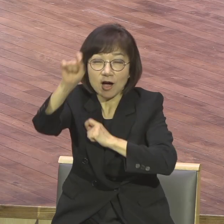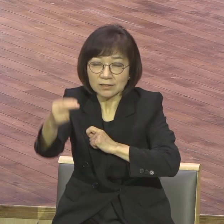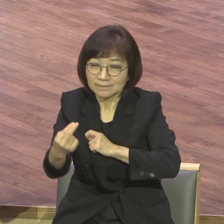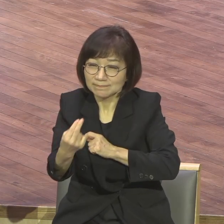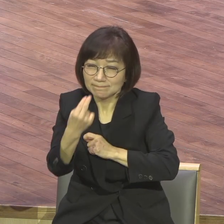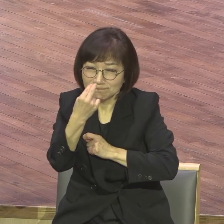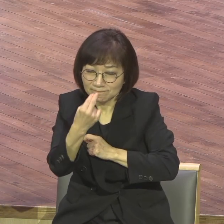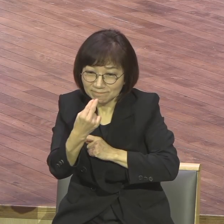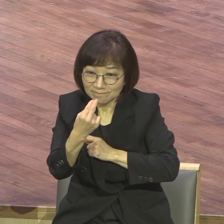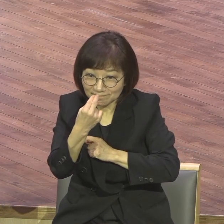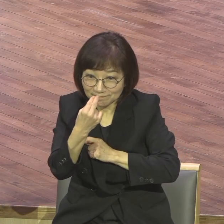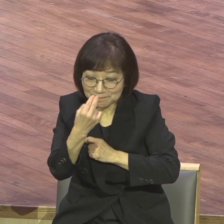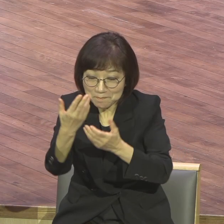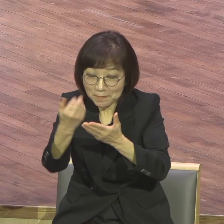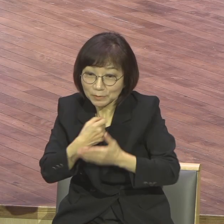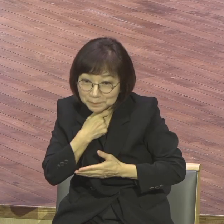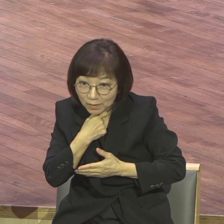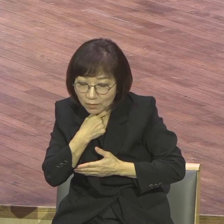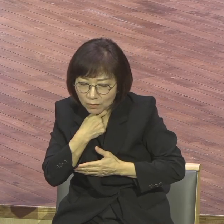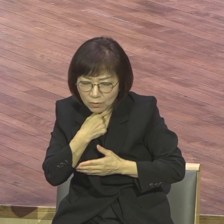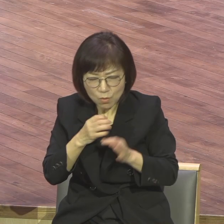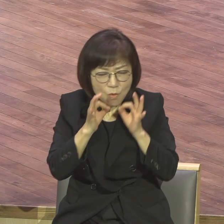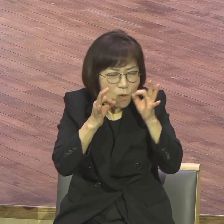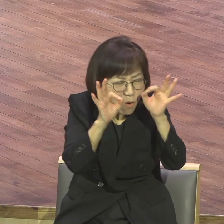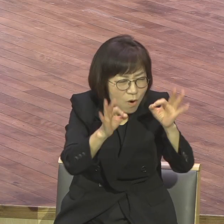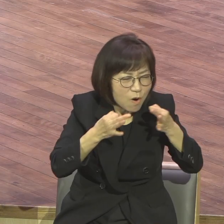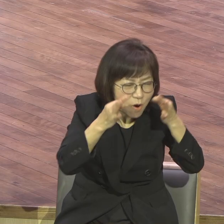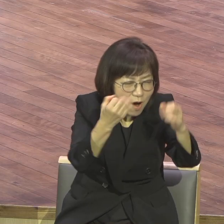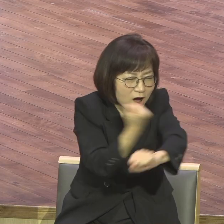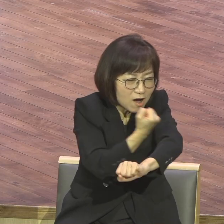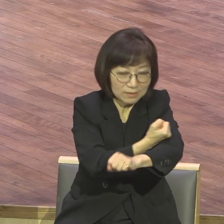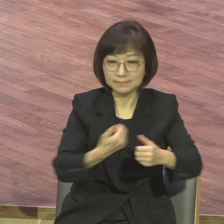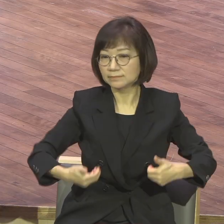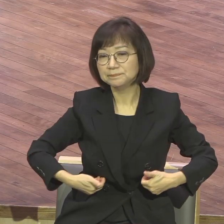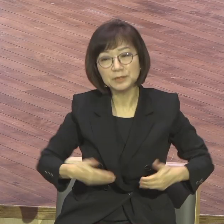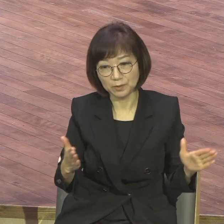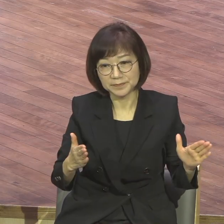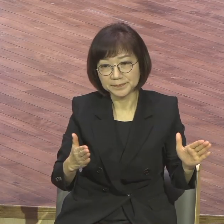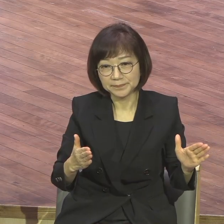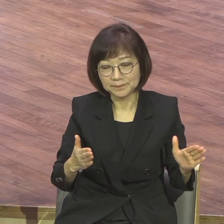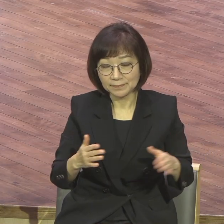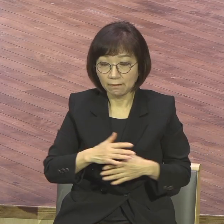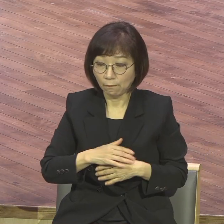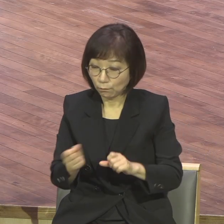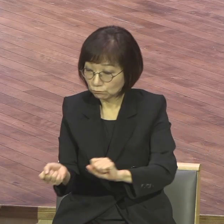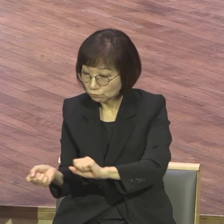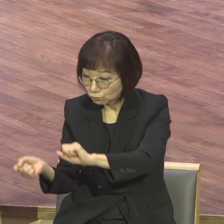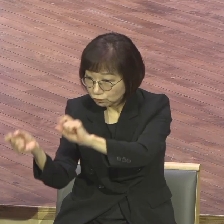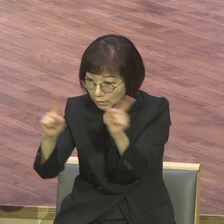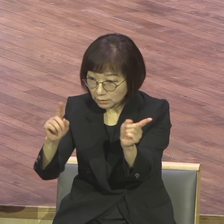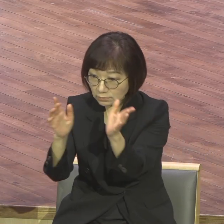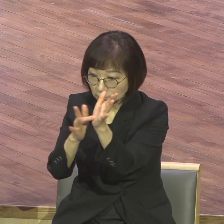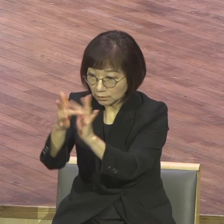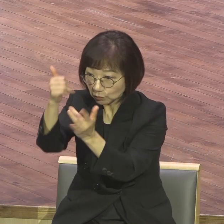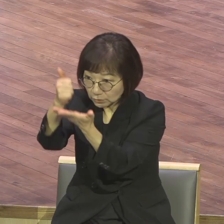아니다. 노력이 필요 없다. 그다지 종교다. 그냥 부활하신 예수님을 영접해버리면 끝난 것이다.